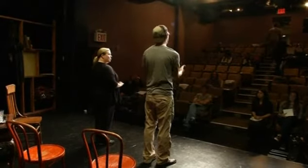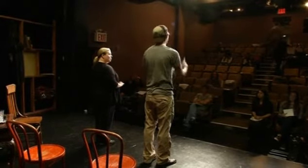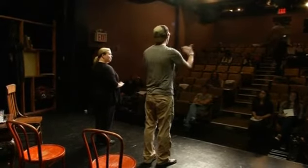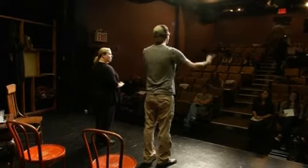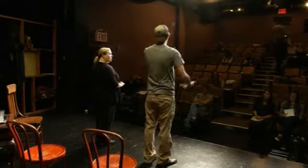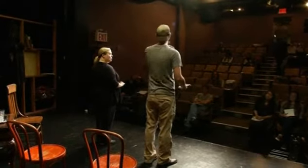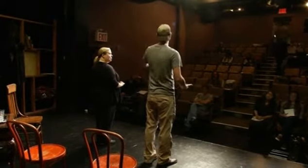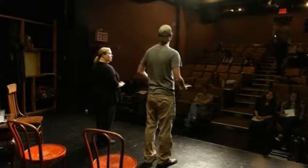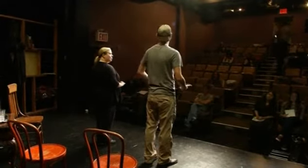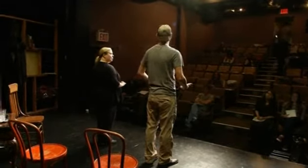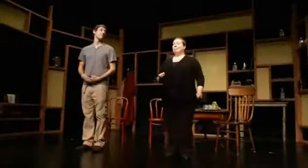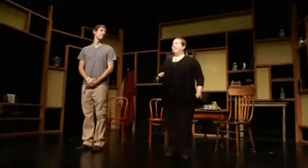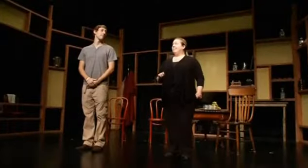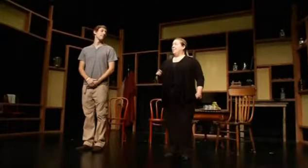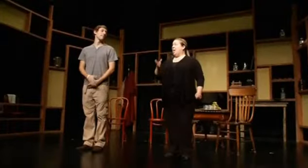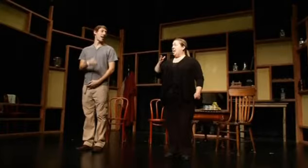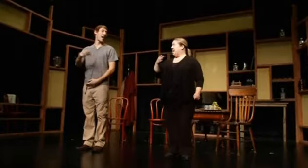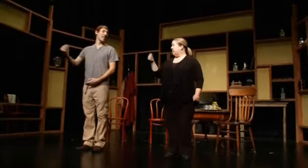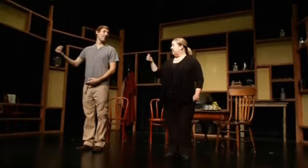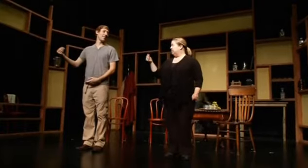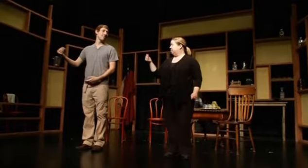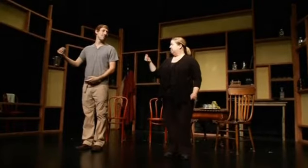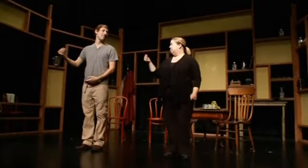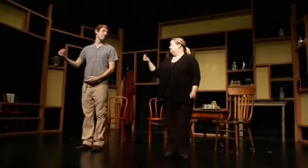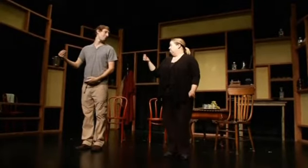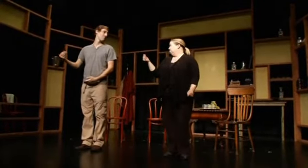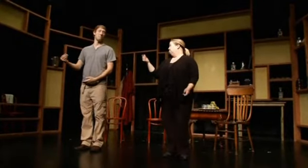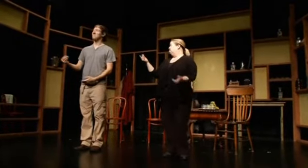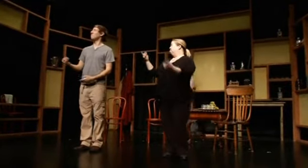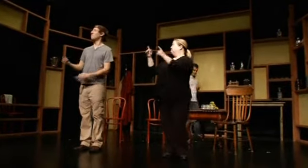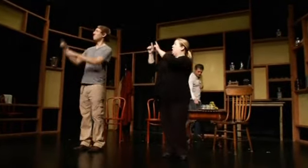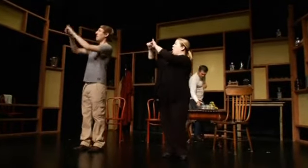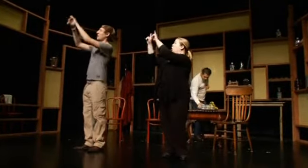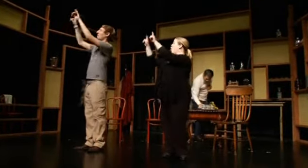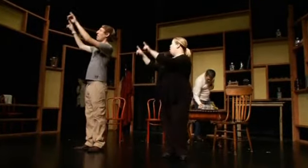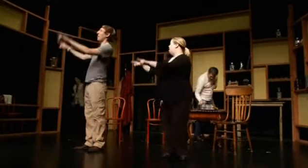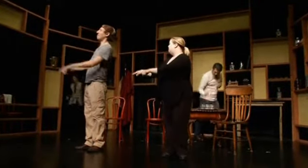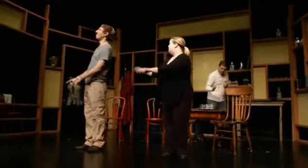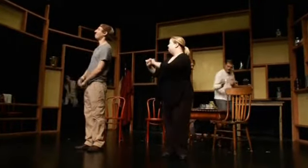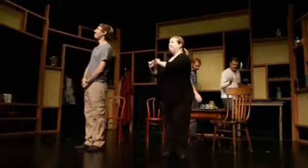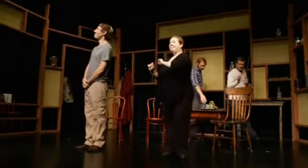и мистера Хайда. Глухие актёры отыгрывают диалоги руками, слышащие произносят их слух за сценой».